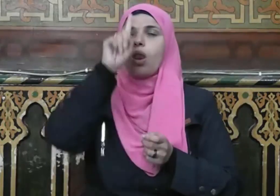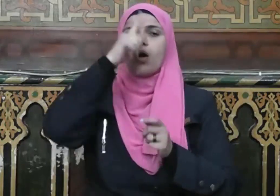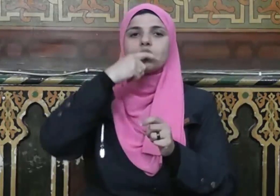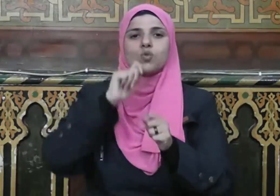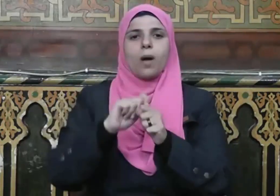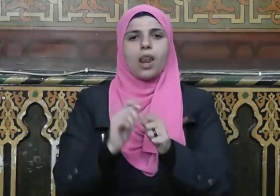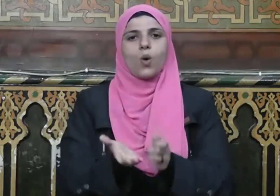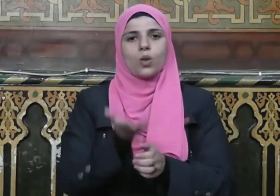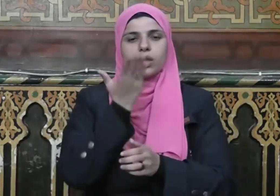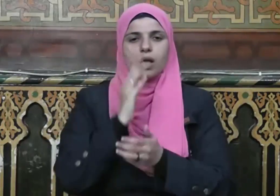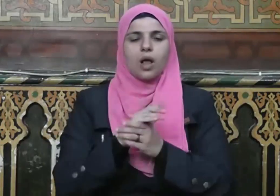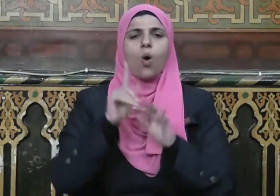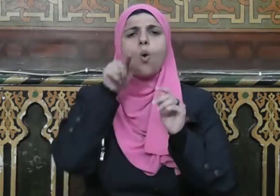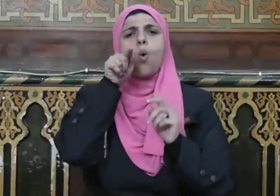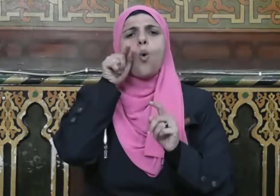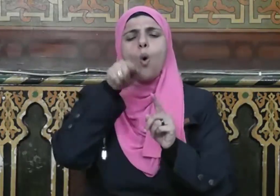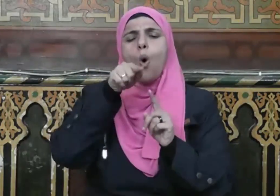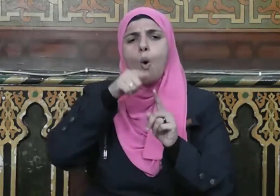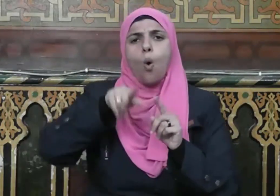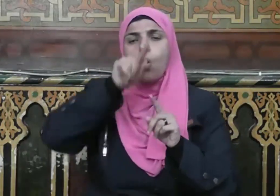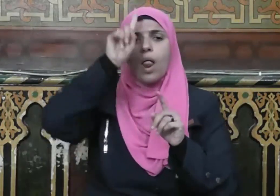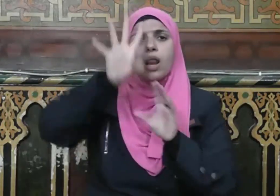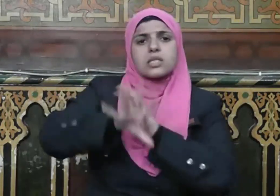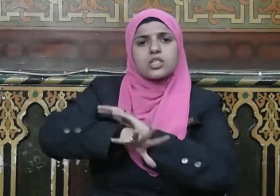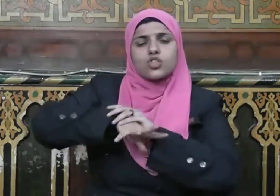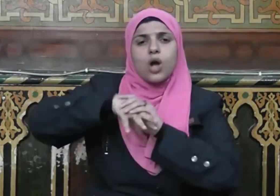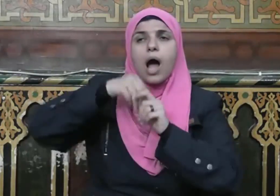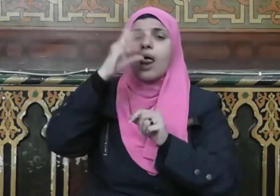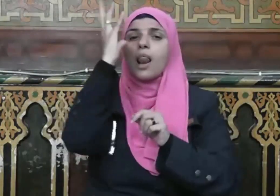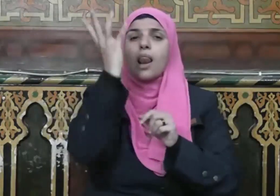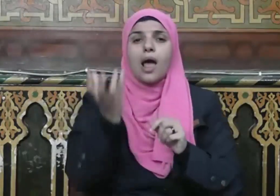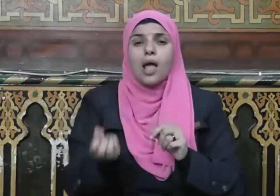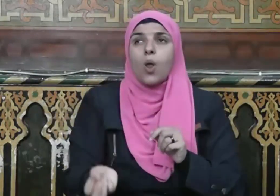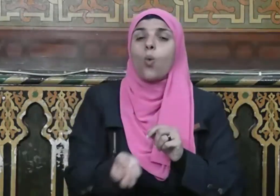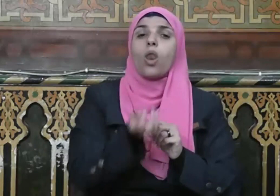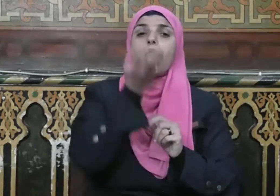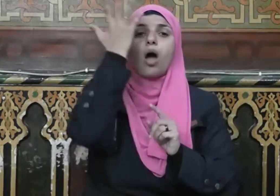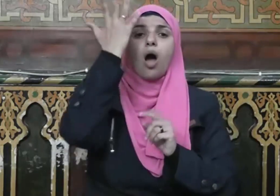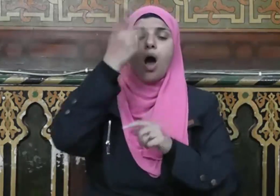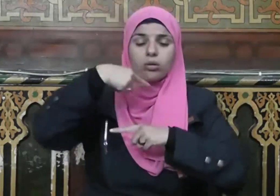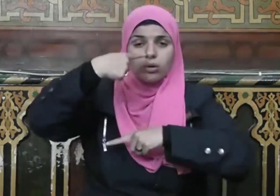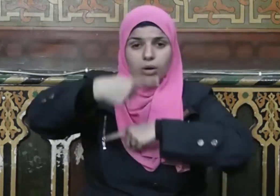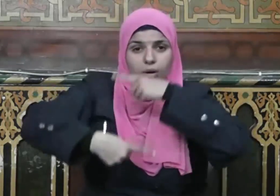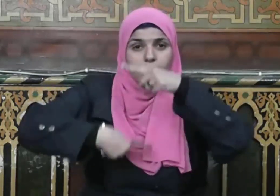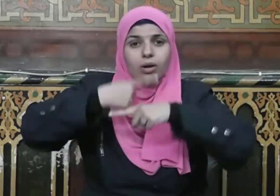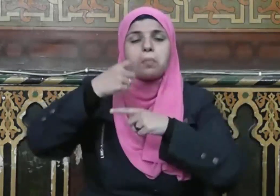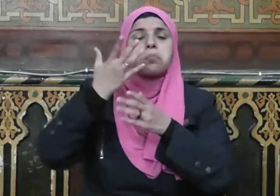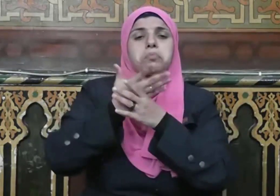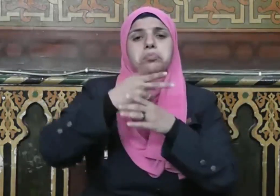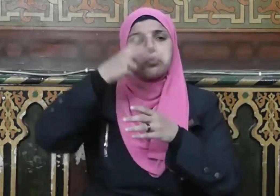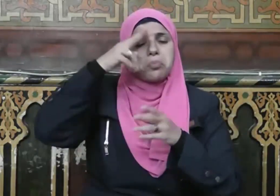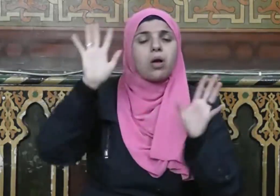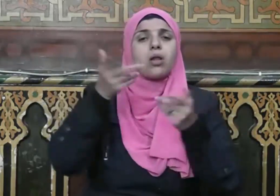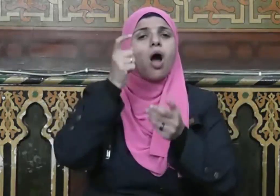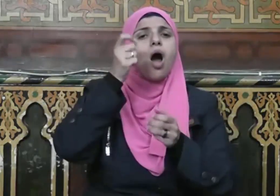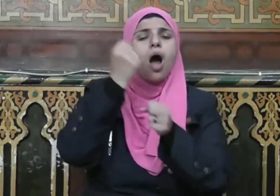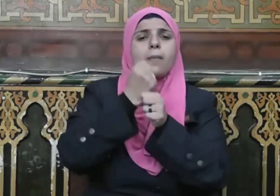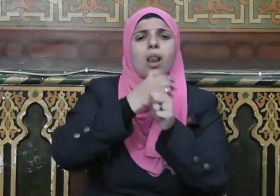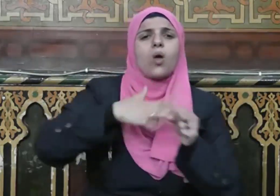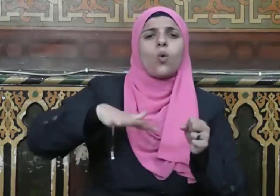وهو الذي جعل الليل والنهار خلفة لمن أراد أن يذكر